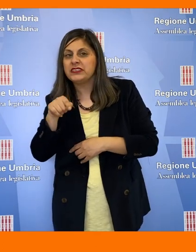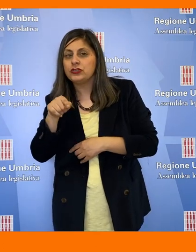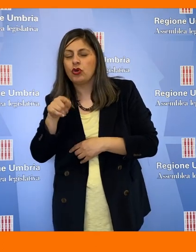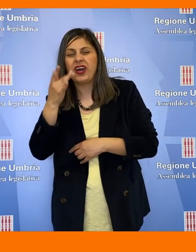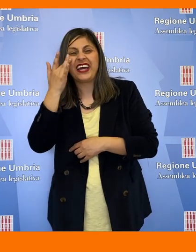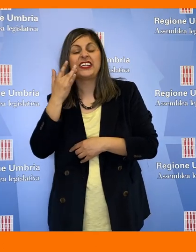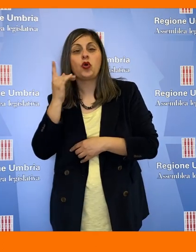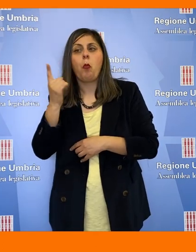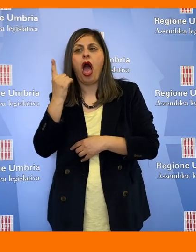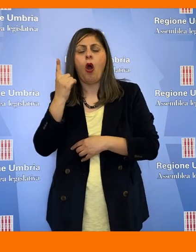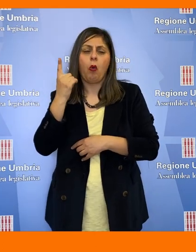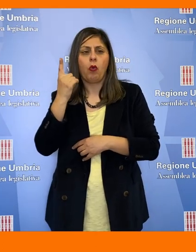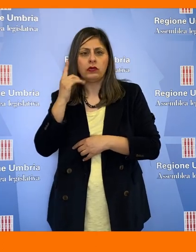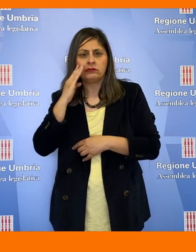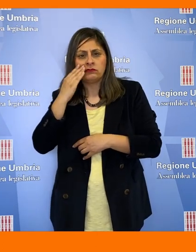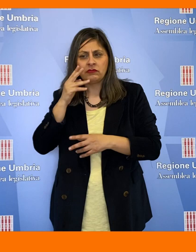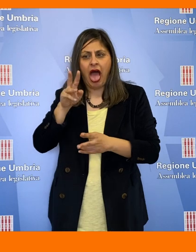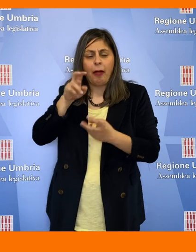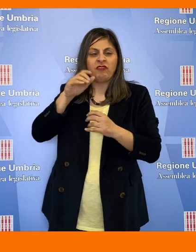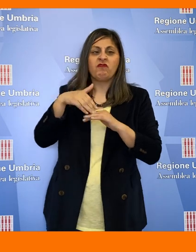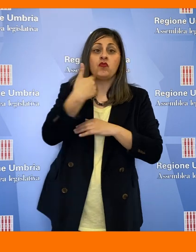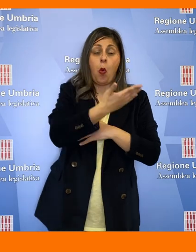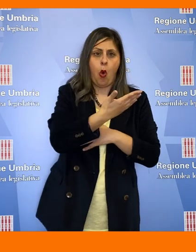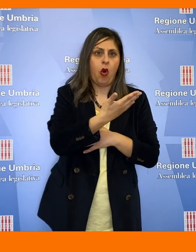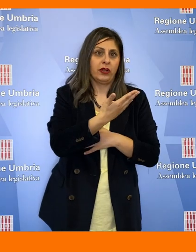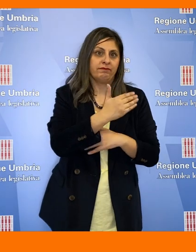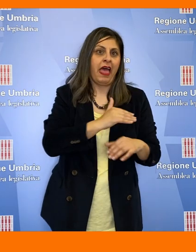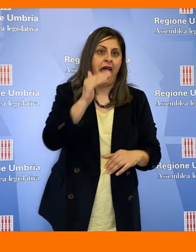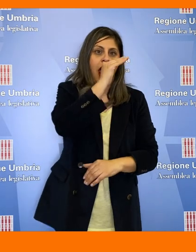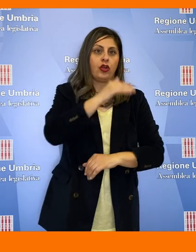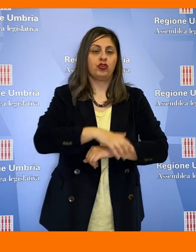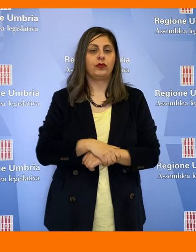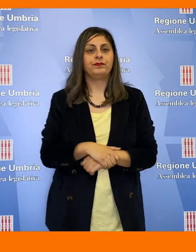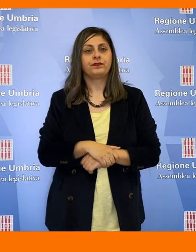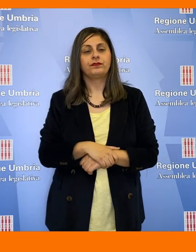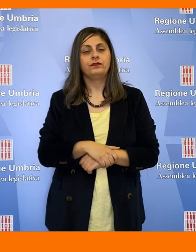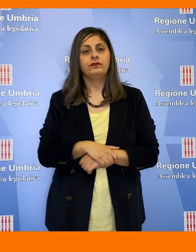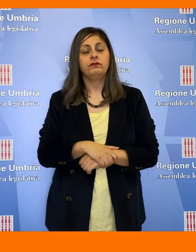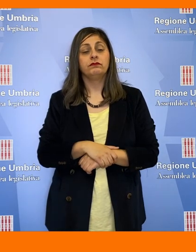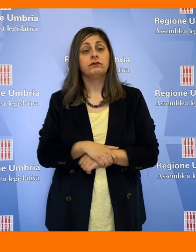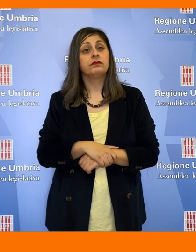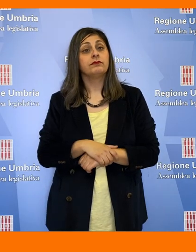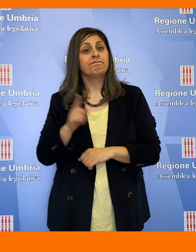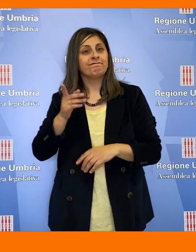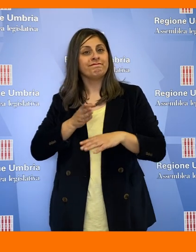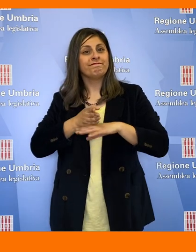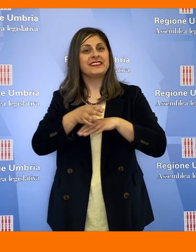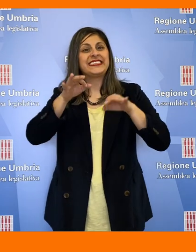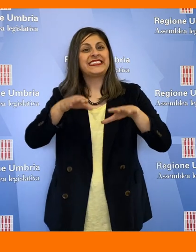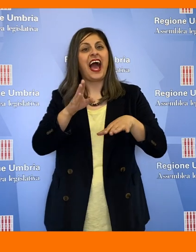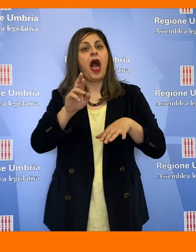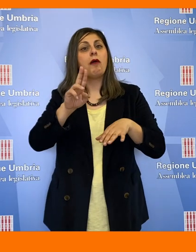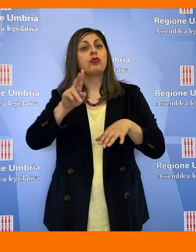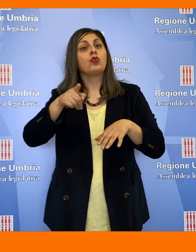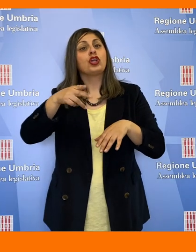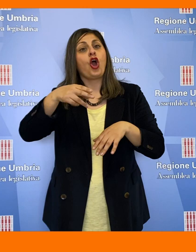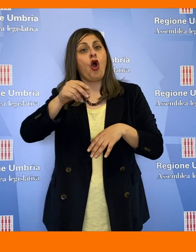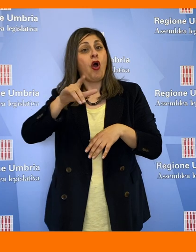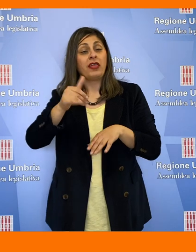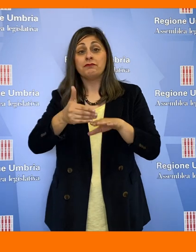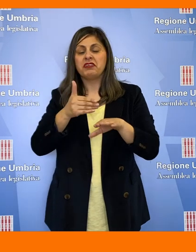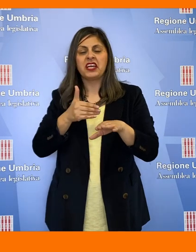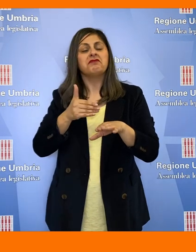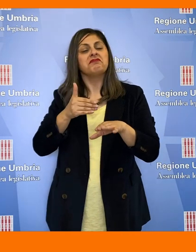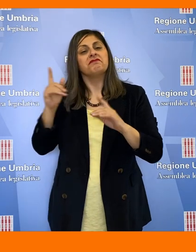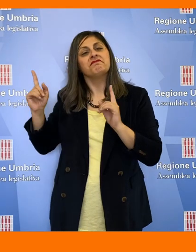quale i rischi che qualcuno ne possa approfittare dall'esterno sono molto significativi. Prima del suo ingresso nella Sala Brugnoli, Raffaele